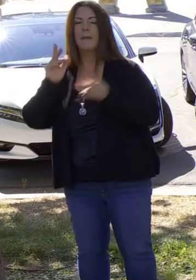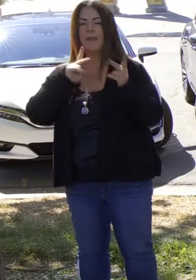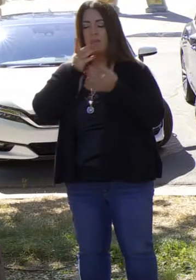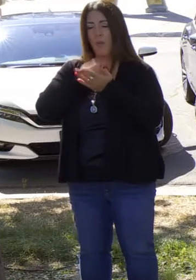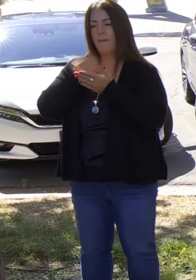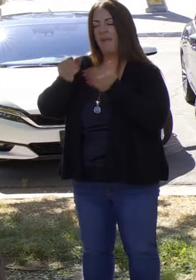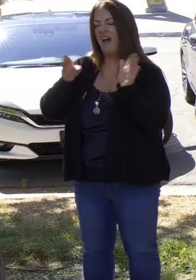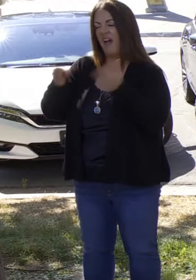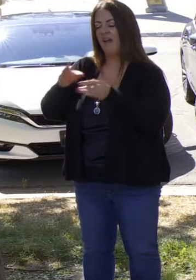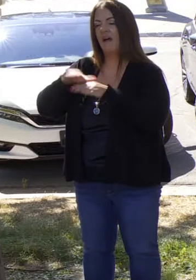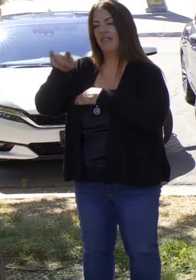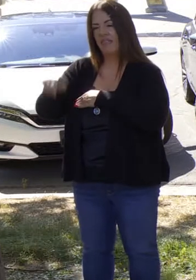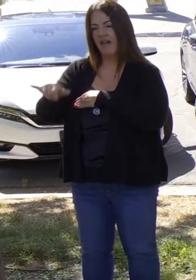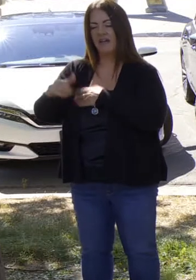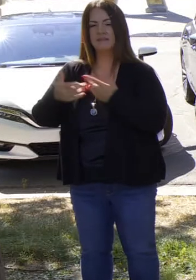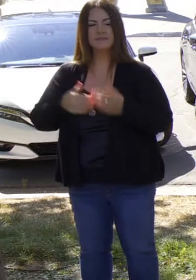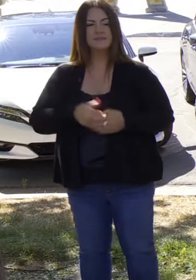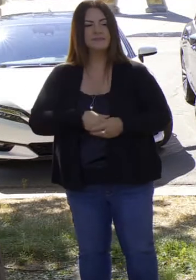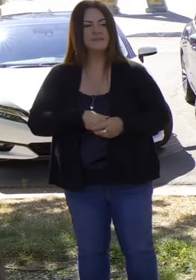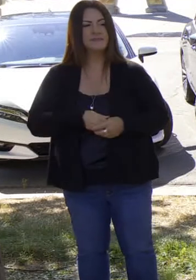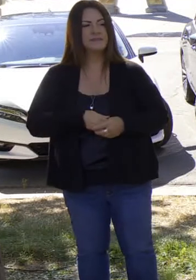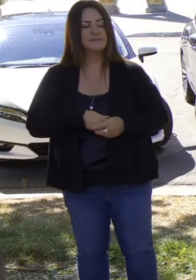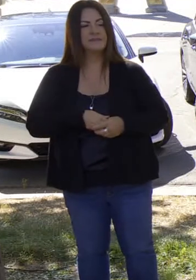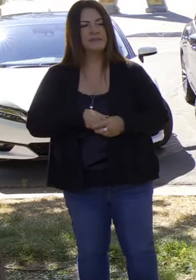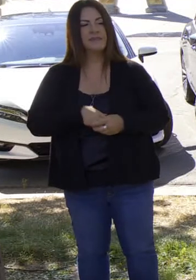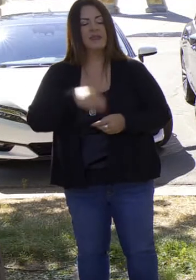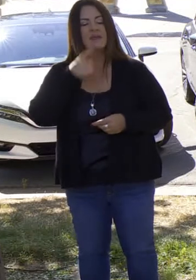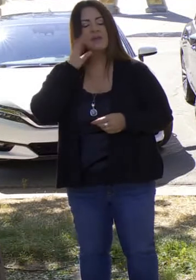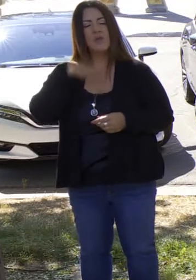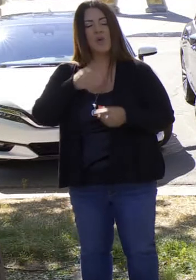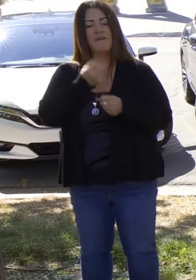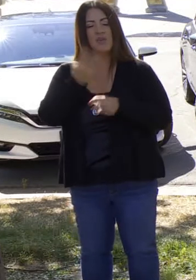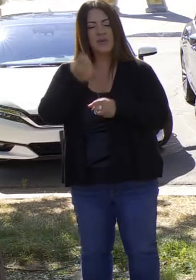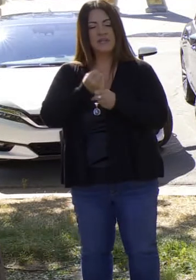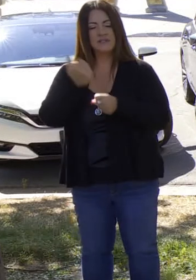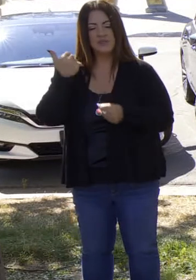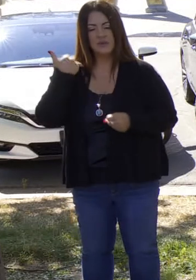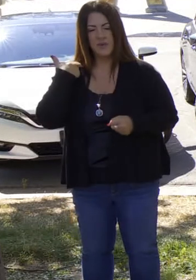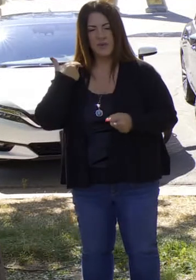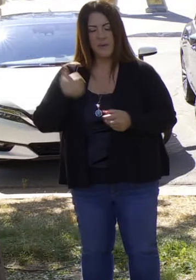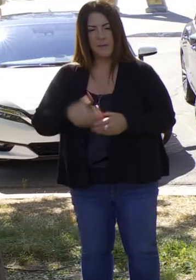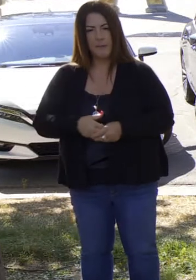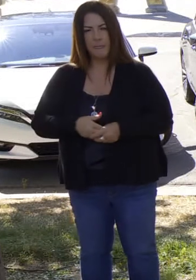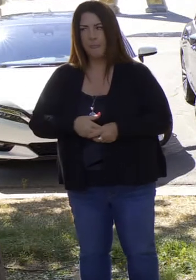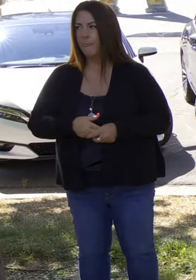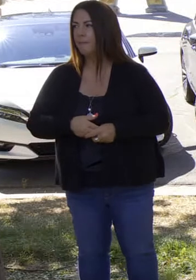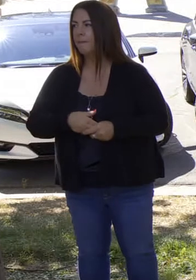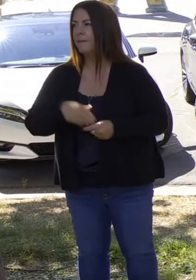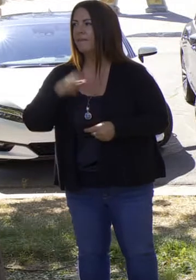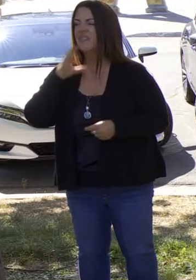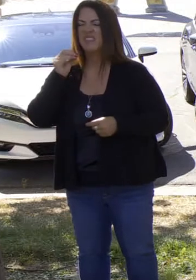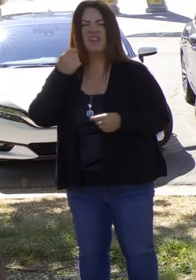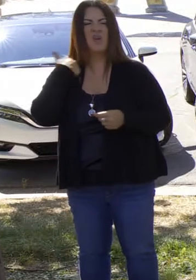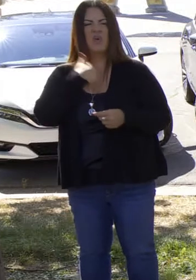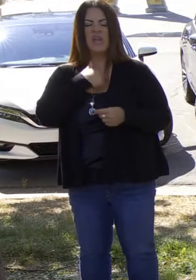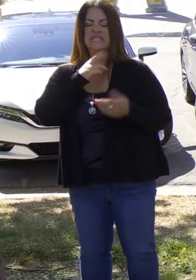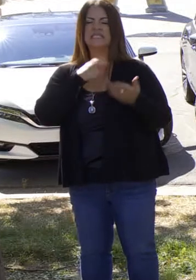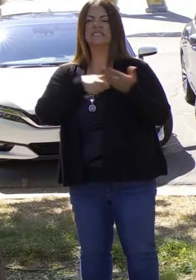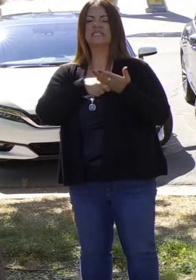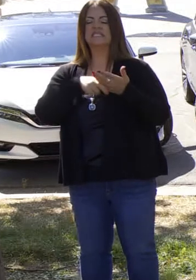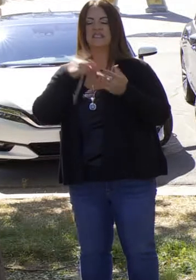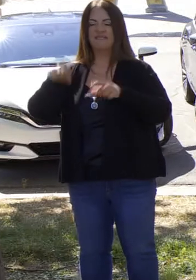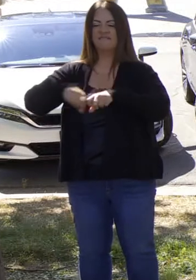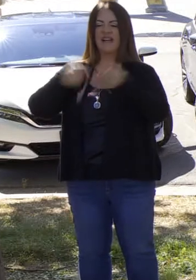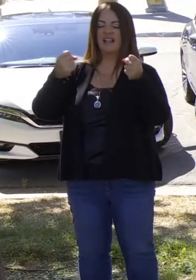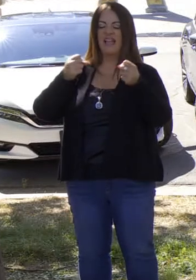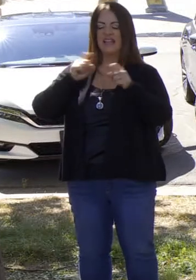Creo que uno ocurrió de parte de Volkswagen. Hace un par de años estábamos nosotros dándoles una